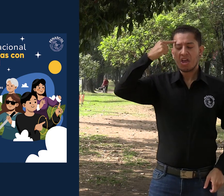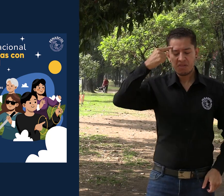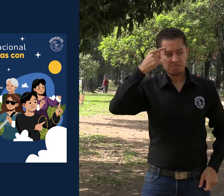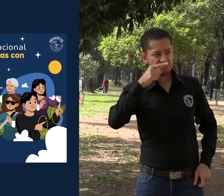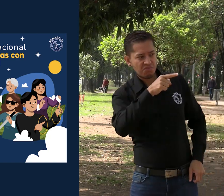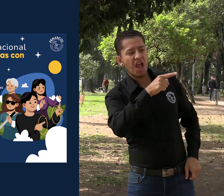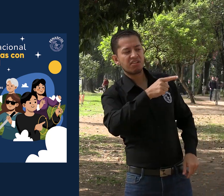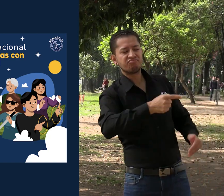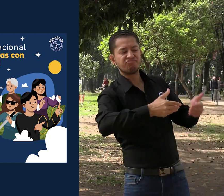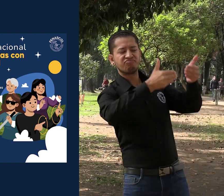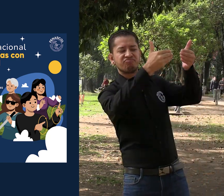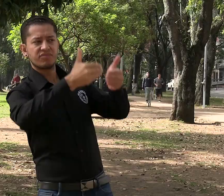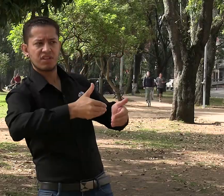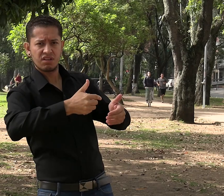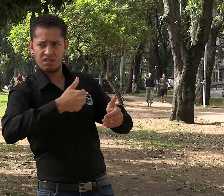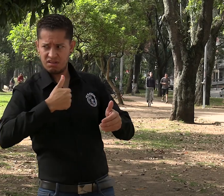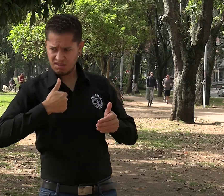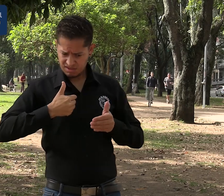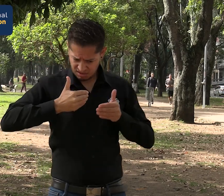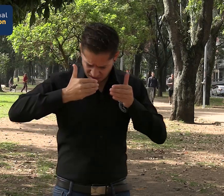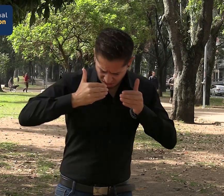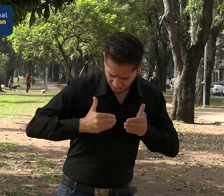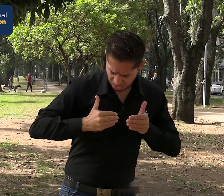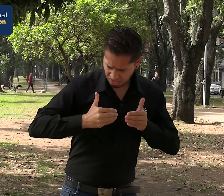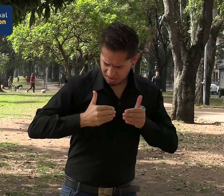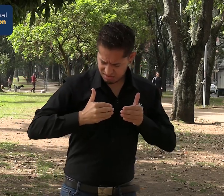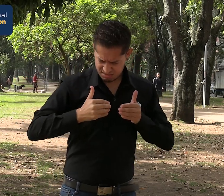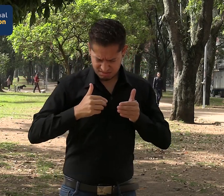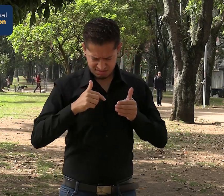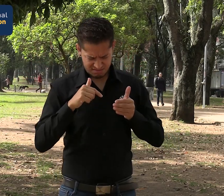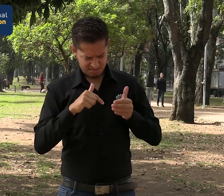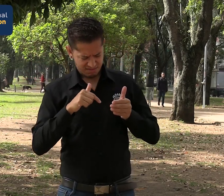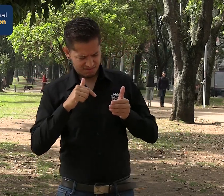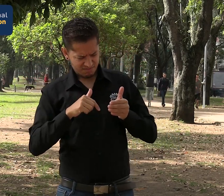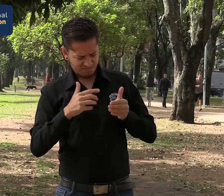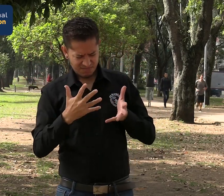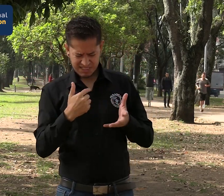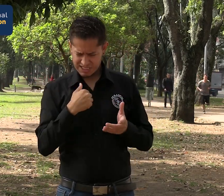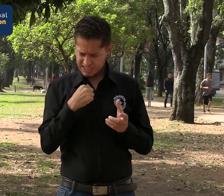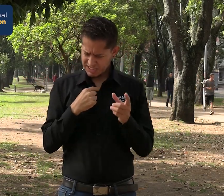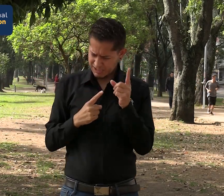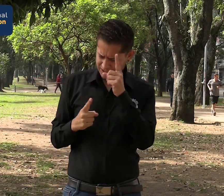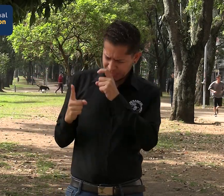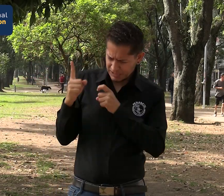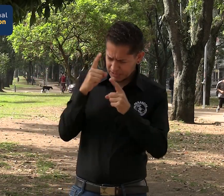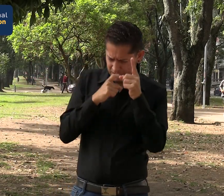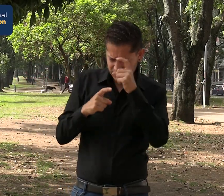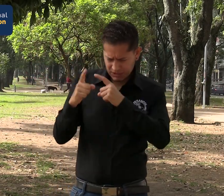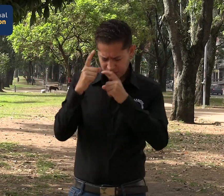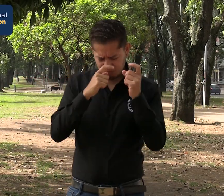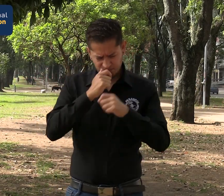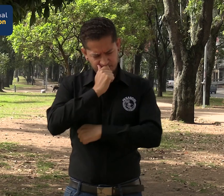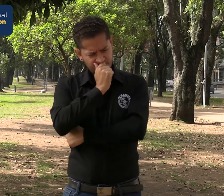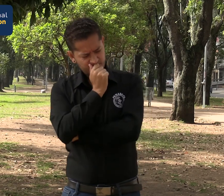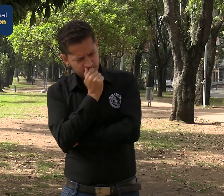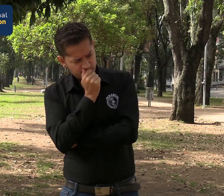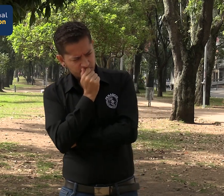una persona con discapacidad. Eso me lleva a detenerme y pensar, ¿cuál es el